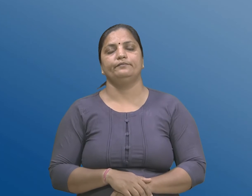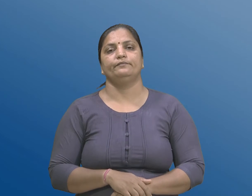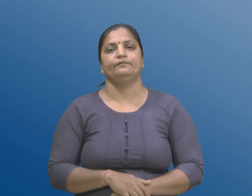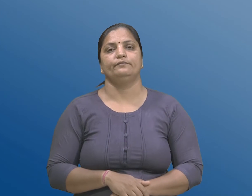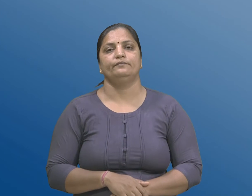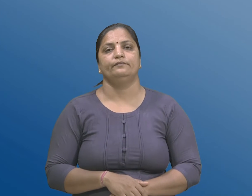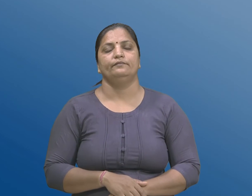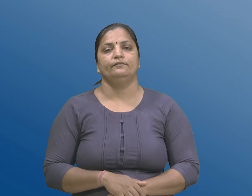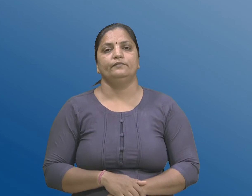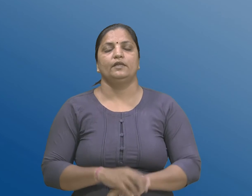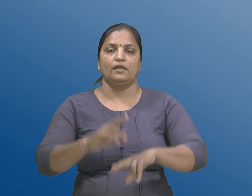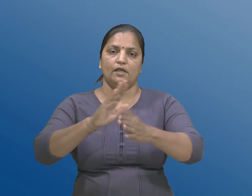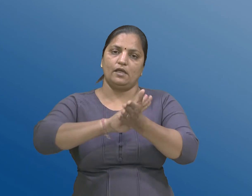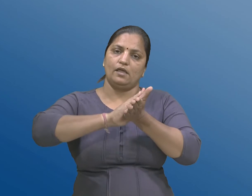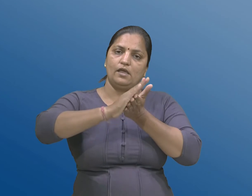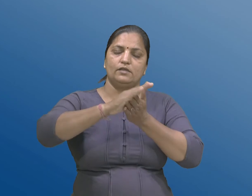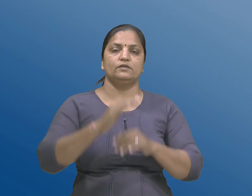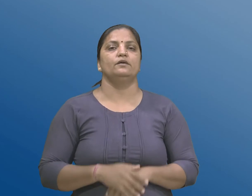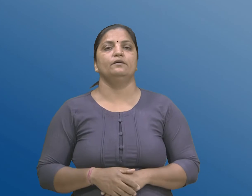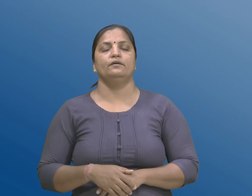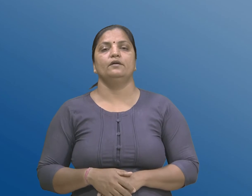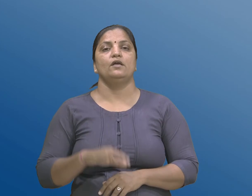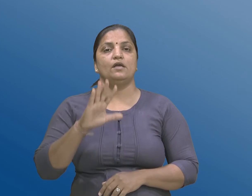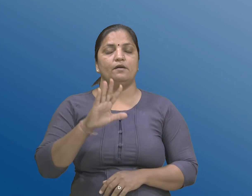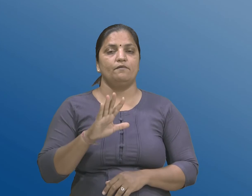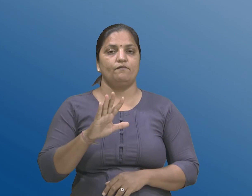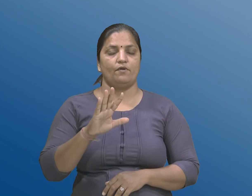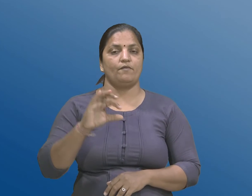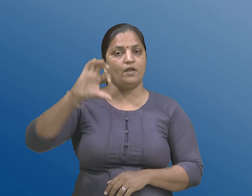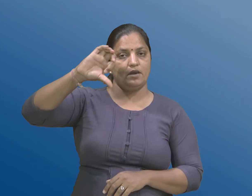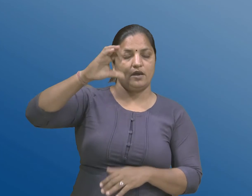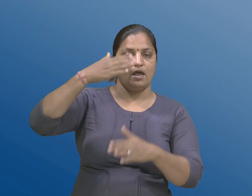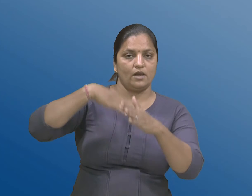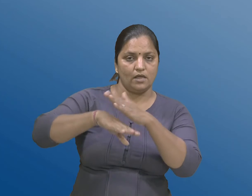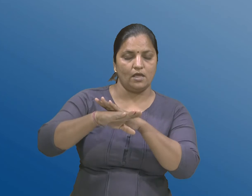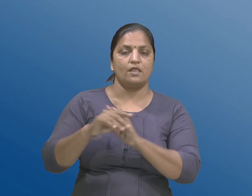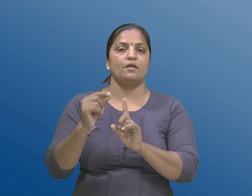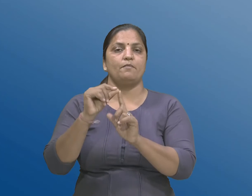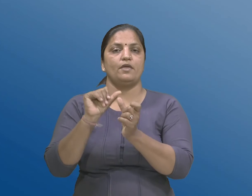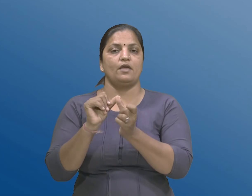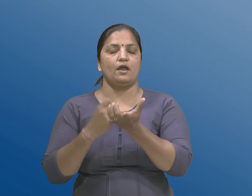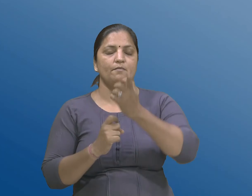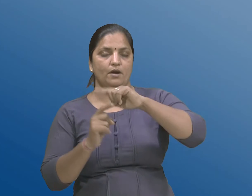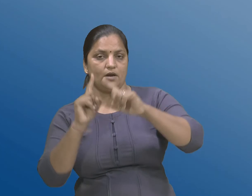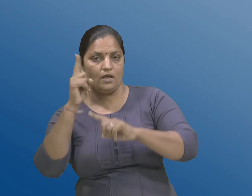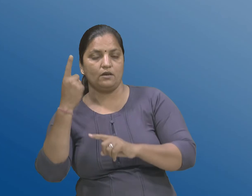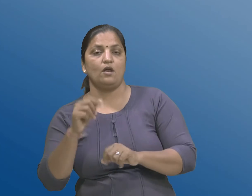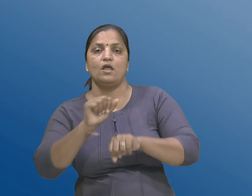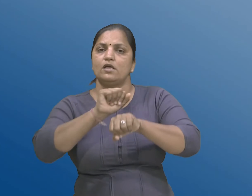ह, खंड 11 ना पेटा खंड 1 हिठळ प्रमापत्र आपनार